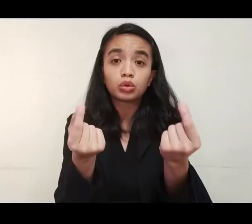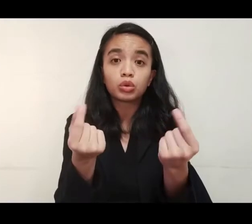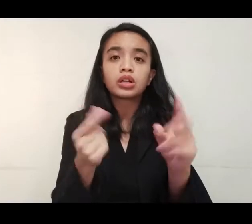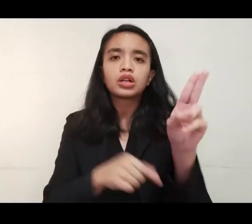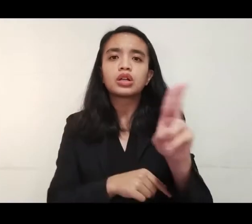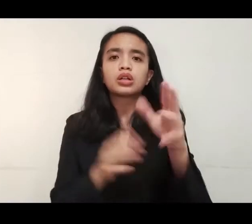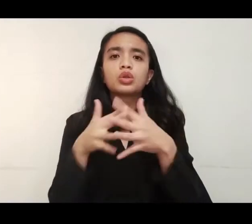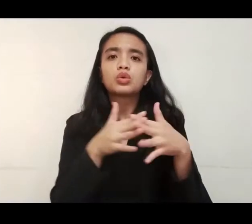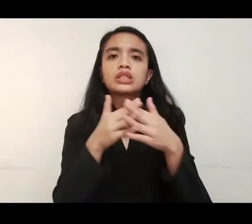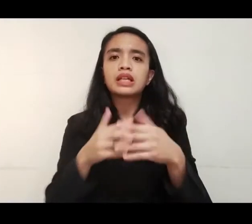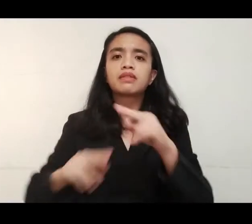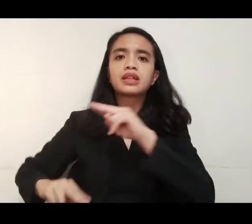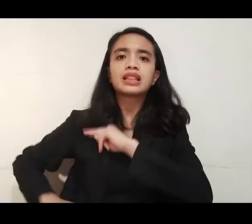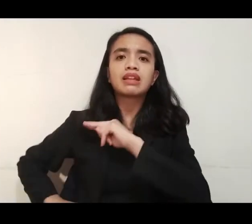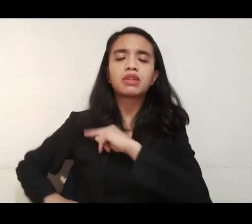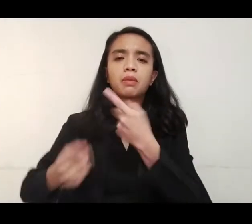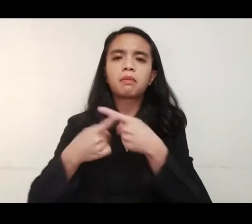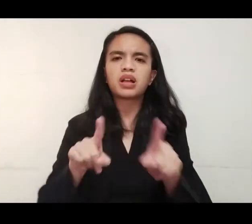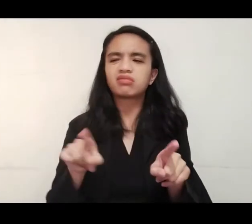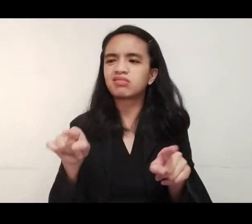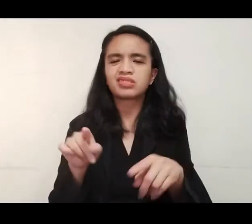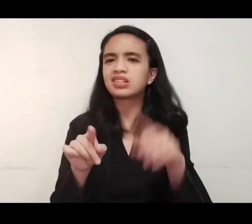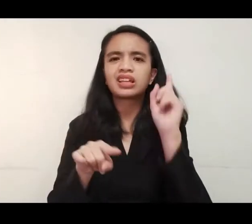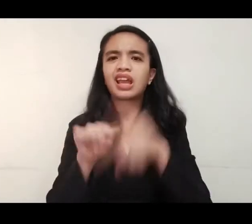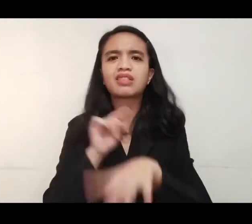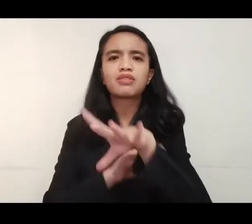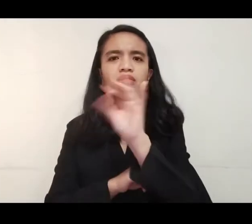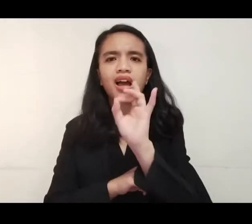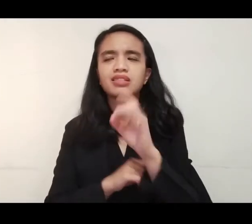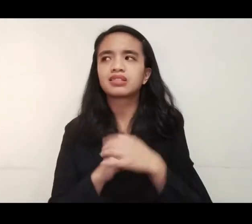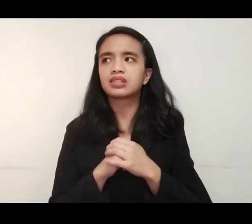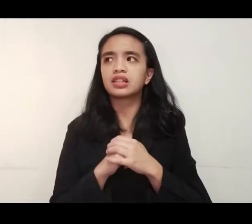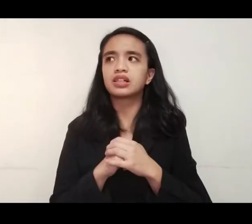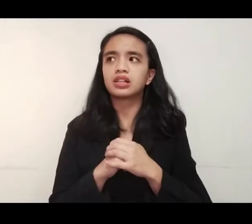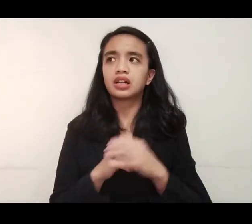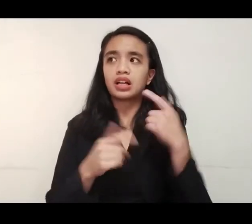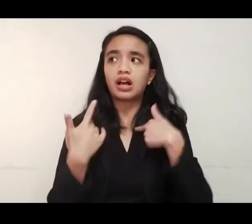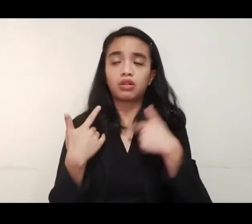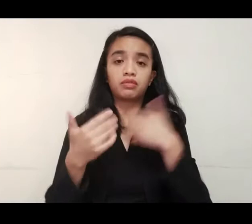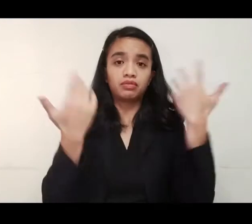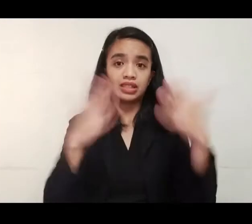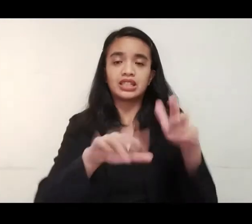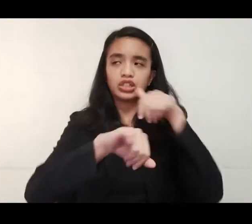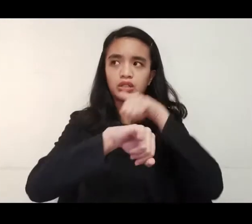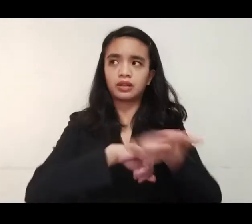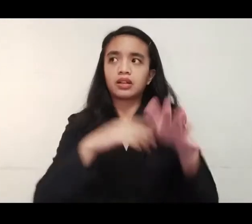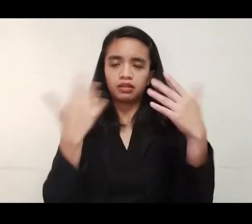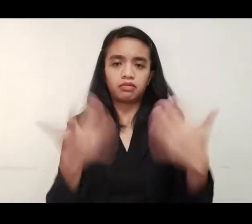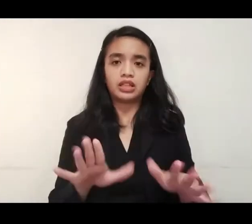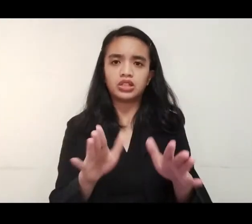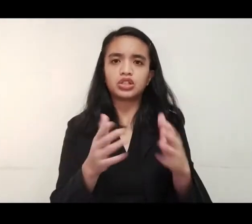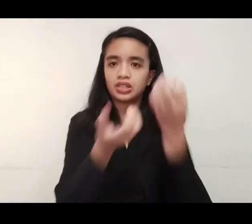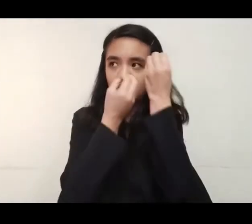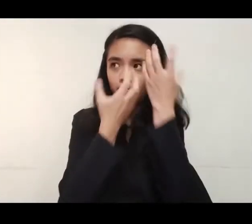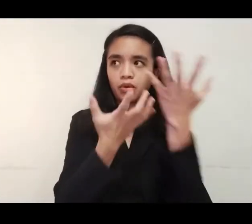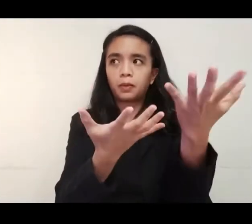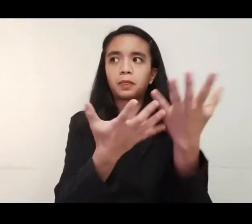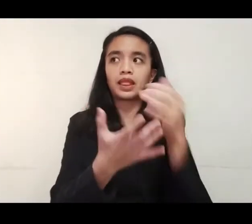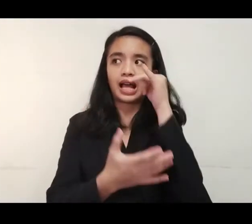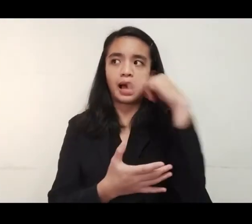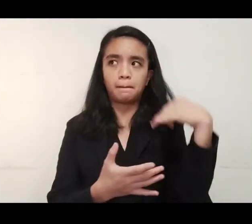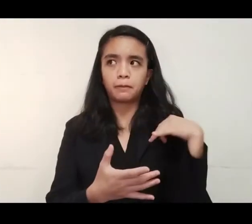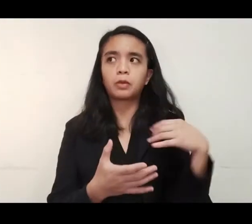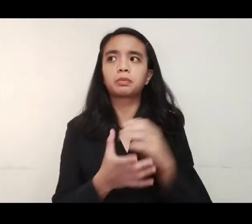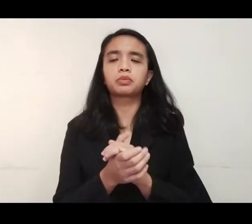ng search operation sa Atlantic Ocean pero bigo sila. So, naisend ko na po kahapon. Nindus po